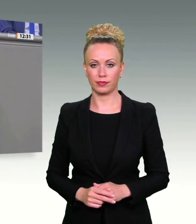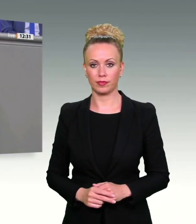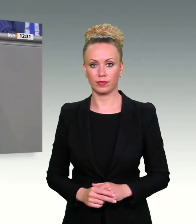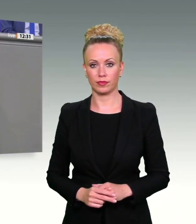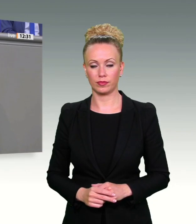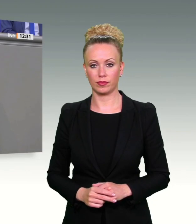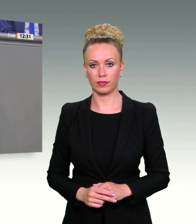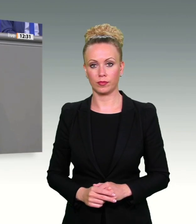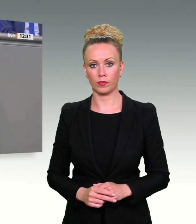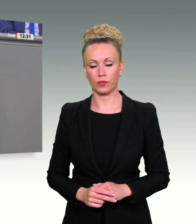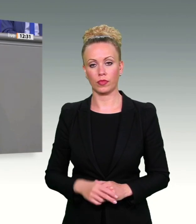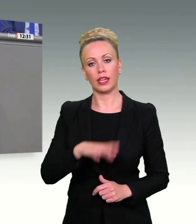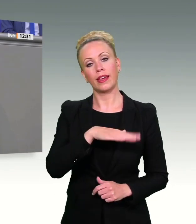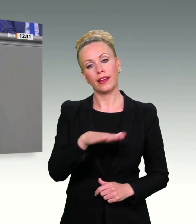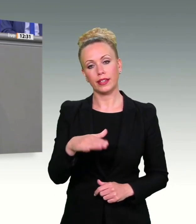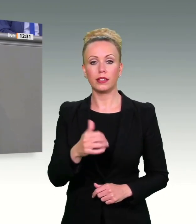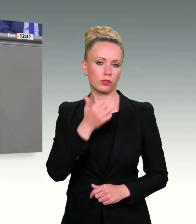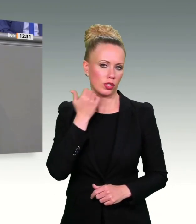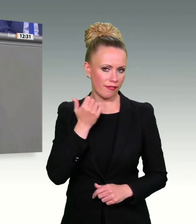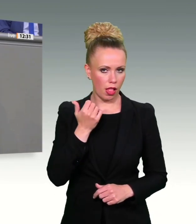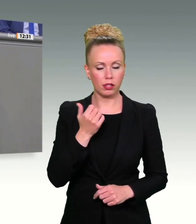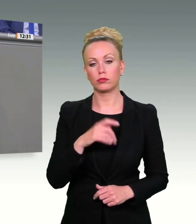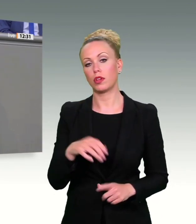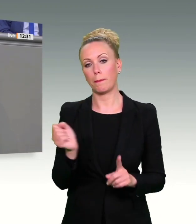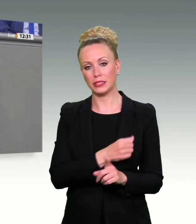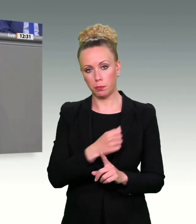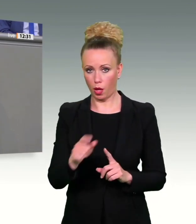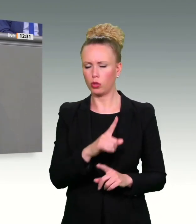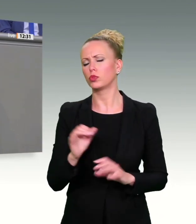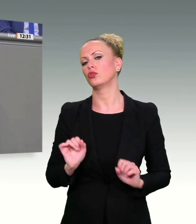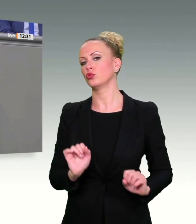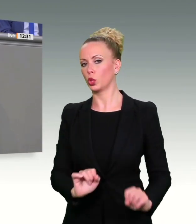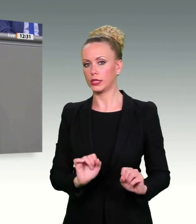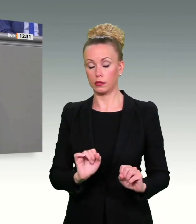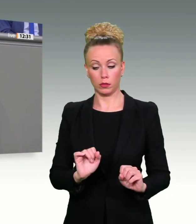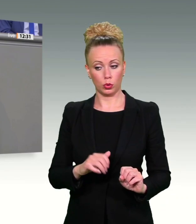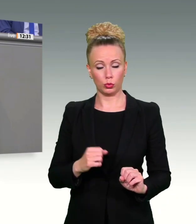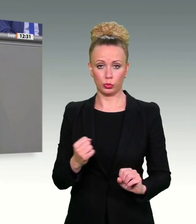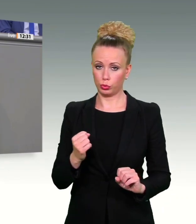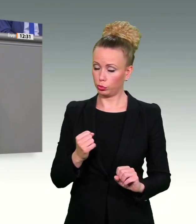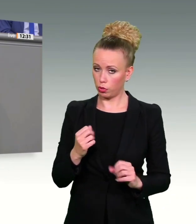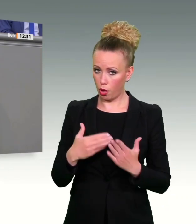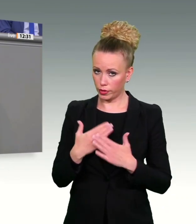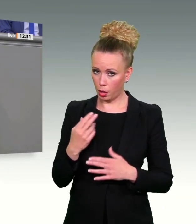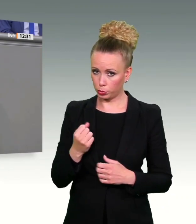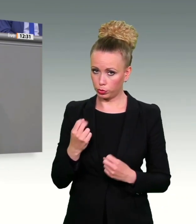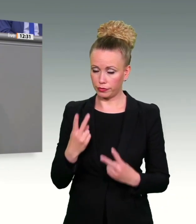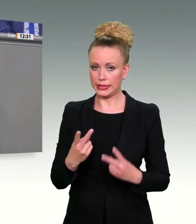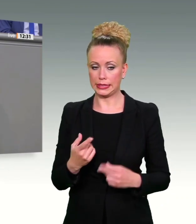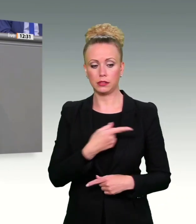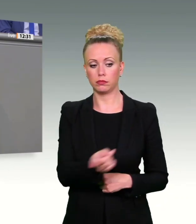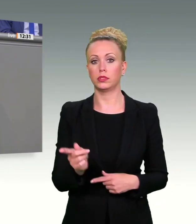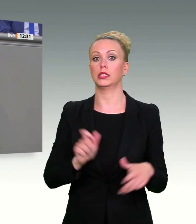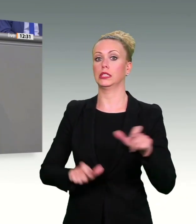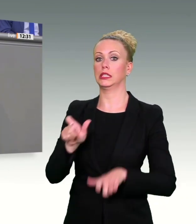Kindern vor Gewalt und Missbrauch ist eine unserer wichtigsten Aufgaben. Kinder können sich nicht zur Wehr setzen und leiden